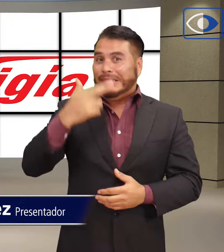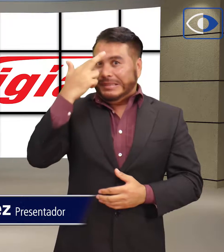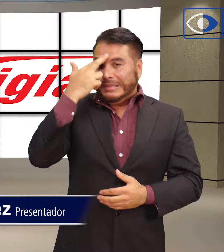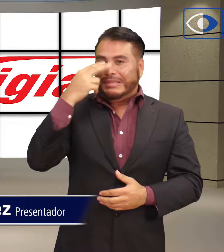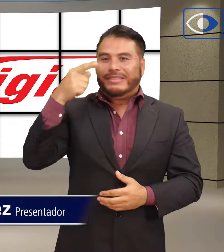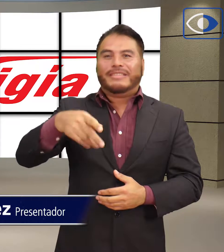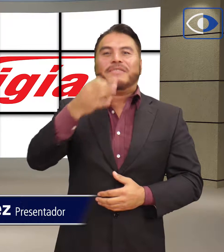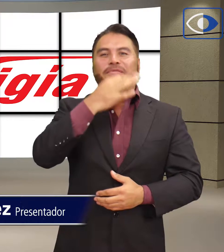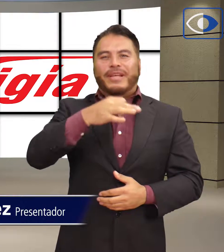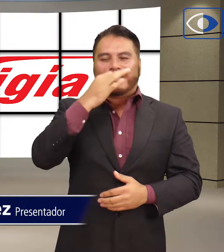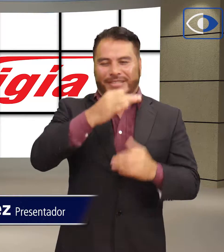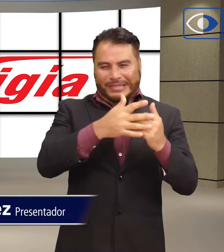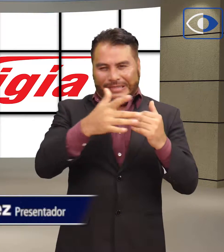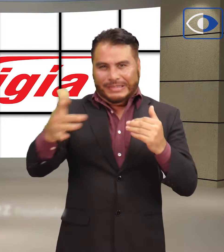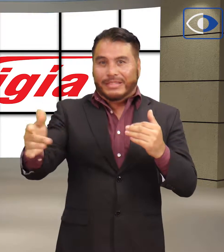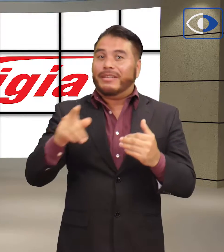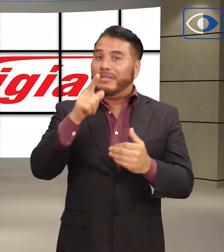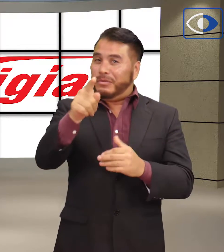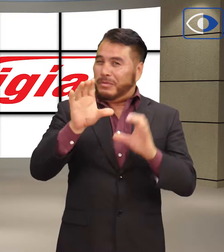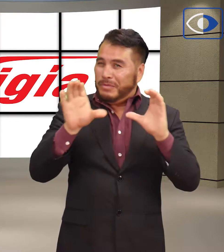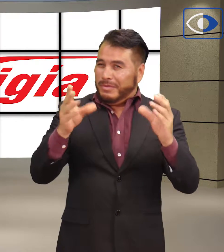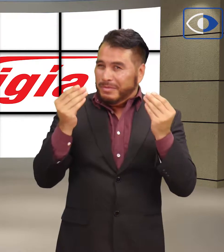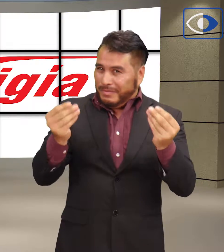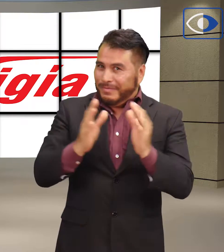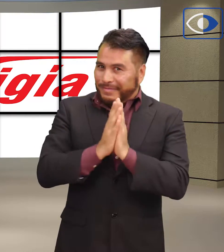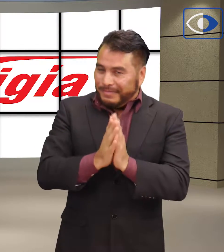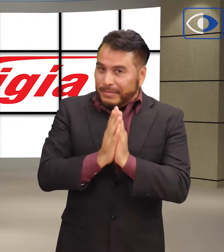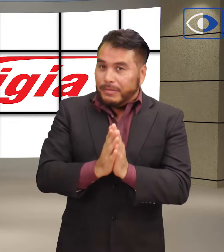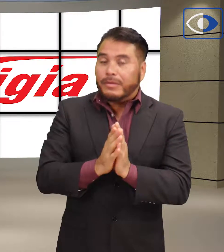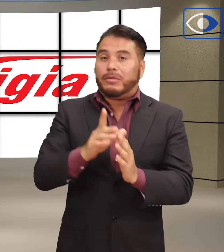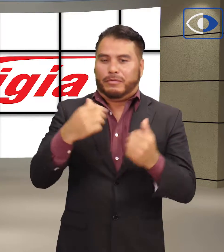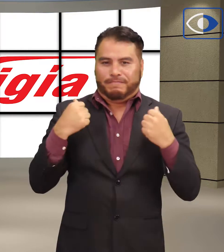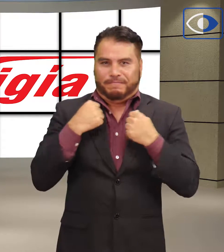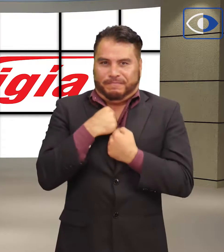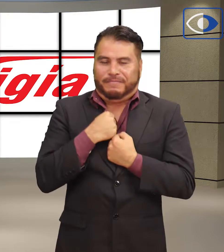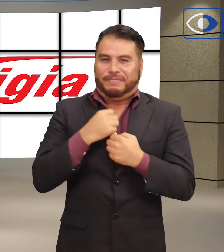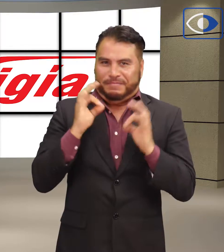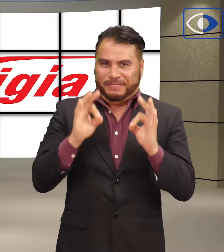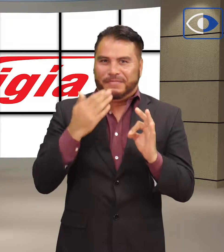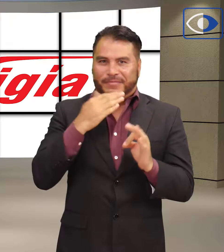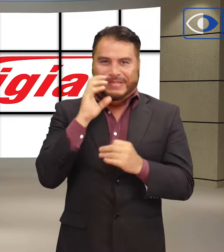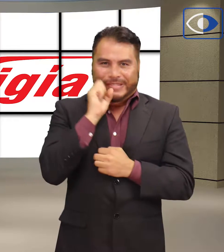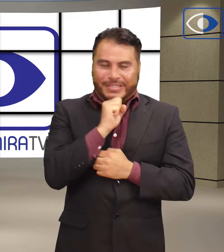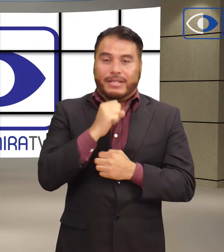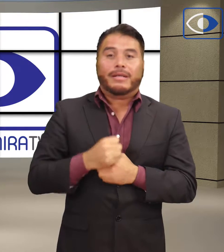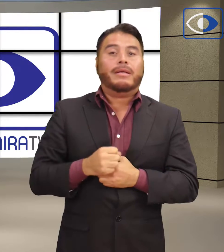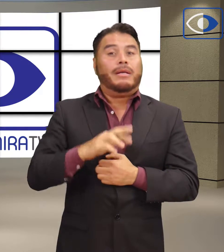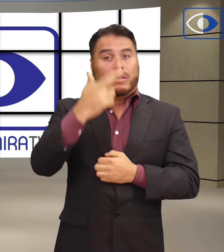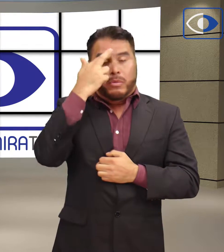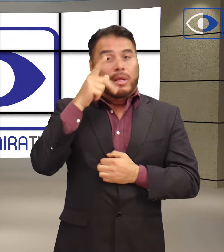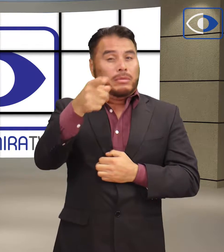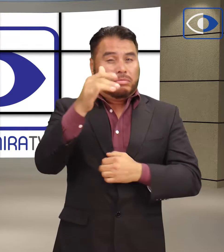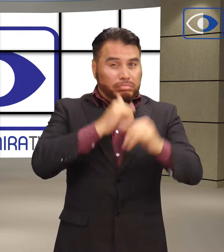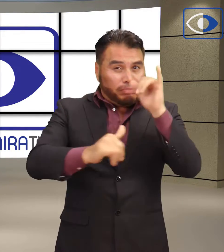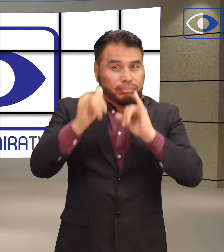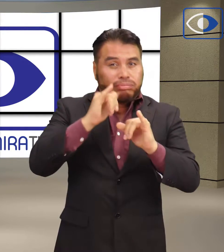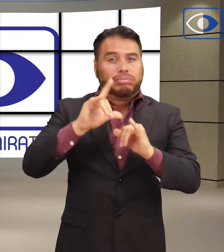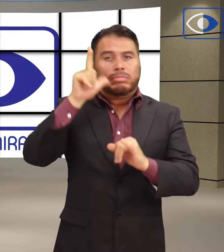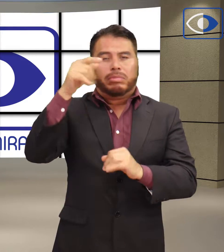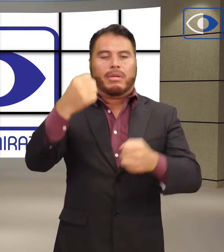En esas temporadas de fiesta, esperamos que te cuides mucho y te abrigues bien. Recuerda no manejar si ingieras bebidas